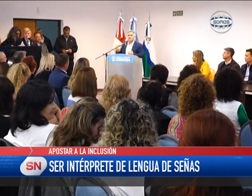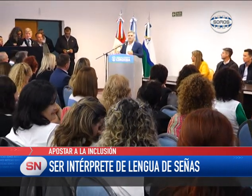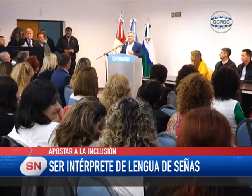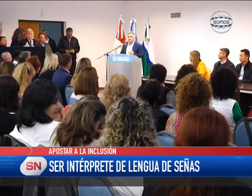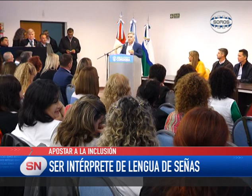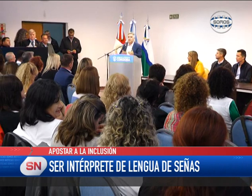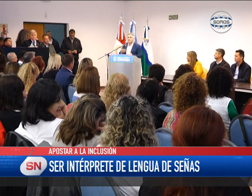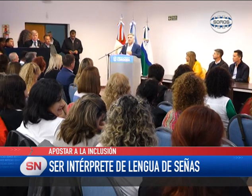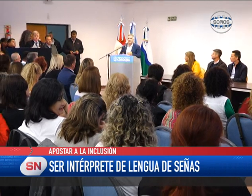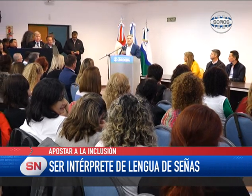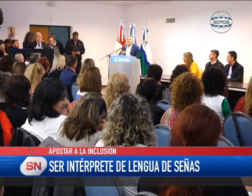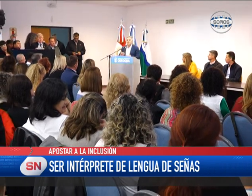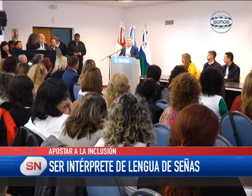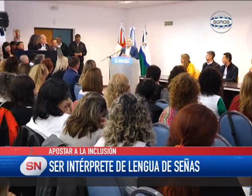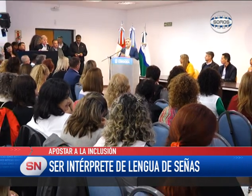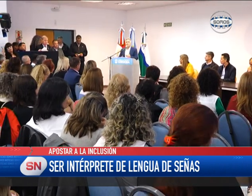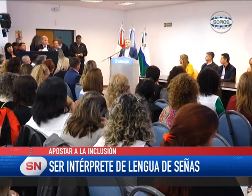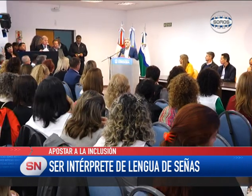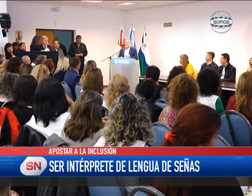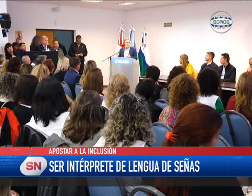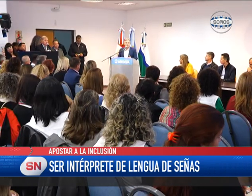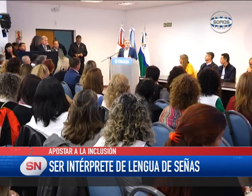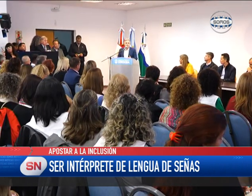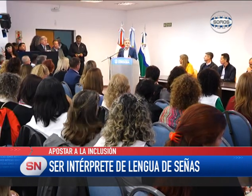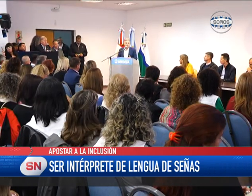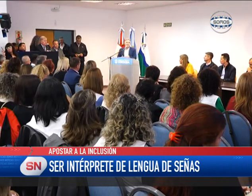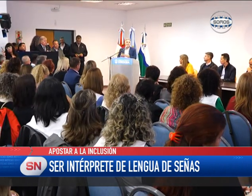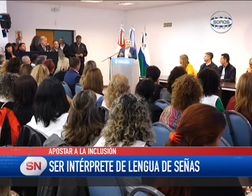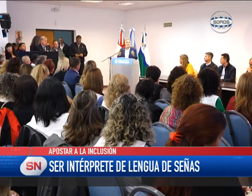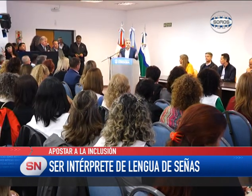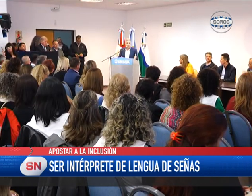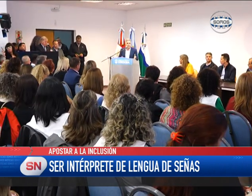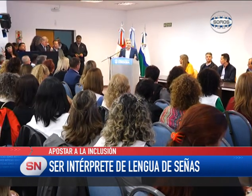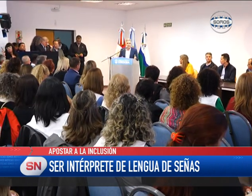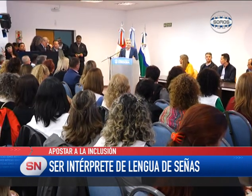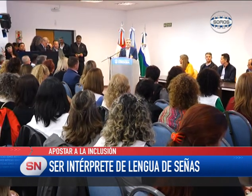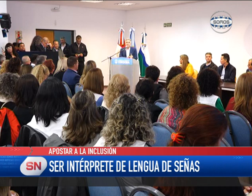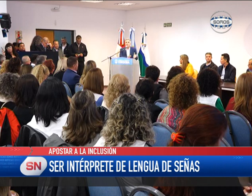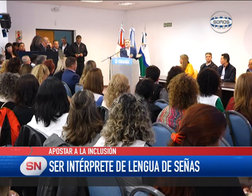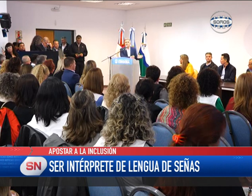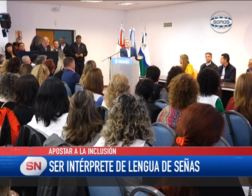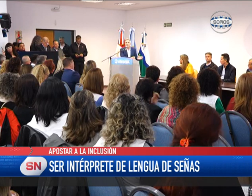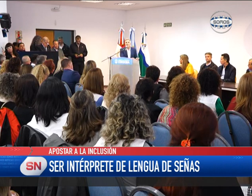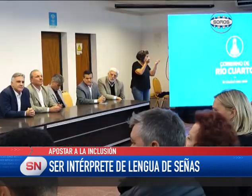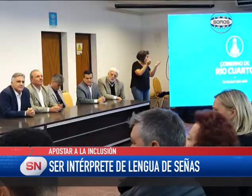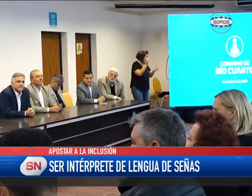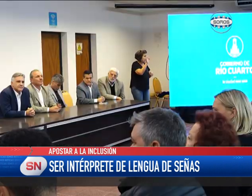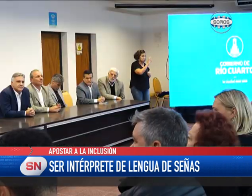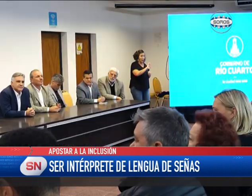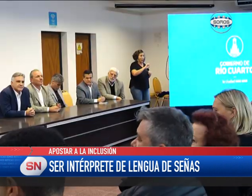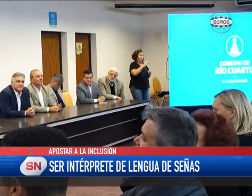intérprete es porque hay una persona sorda y no se pueden parar enfrente o pasar. ¿Hay un lugar específico para las personas